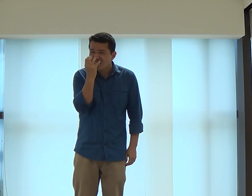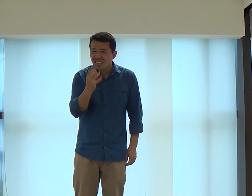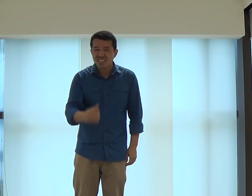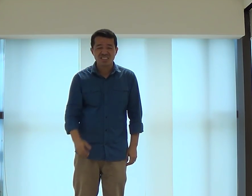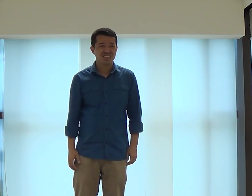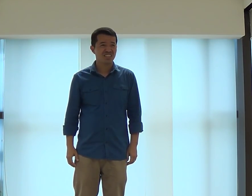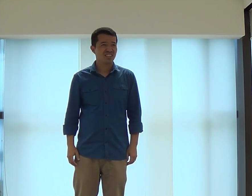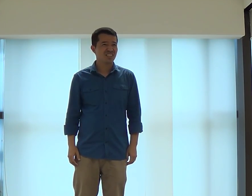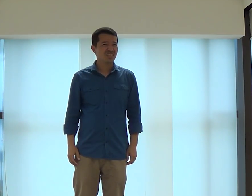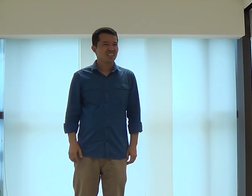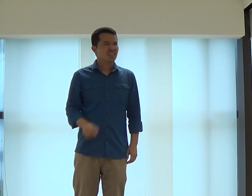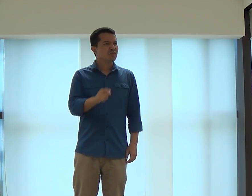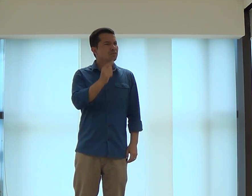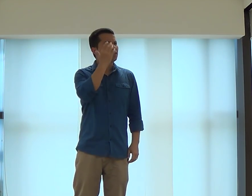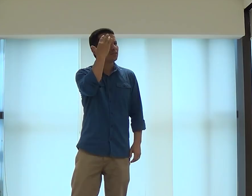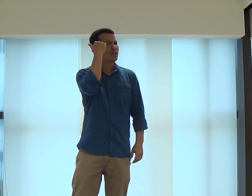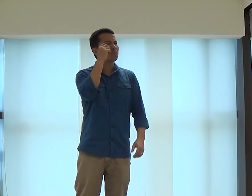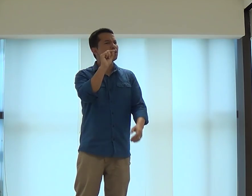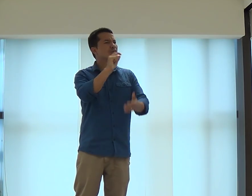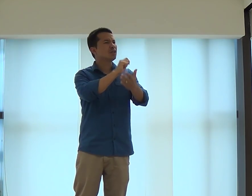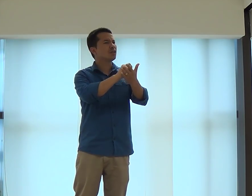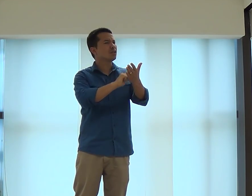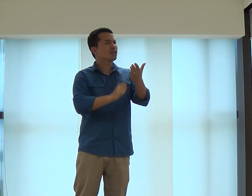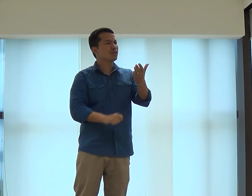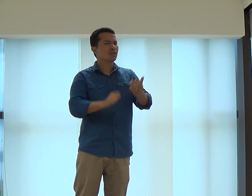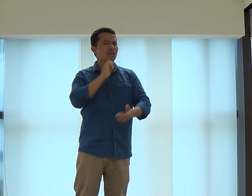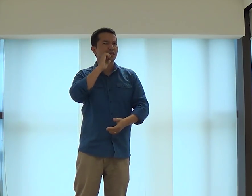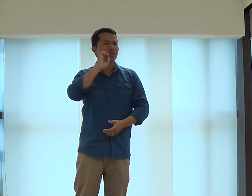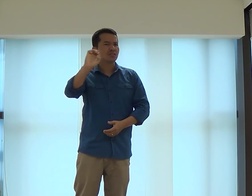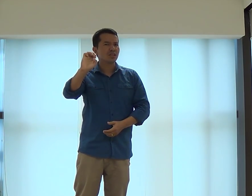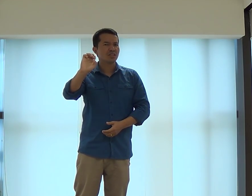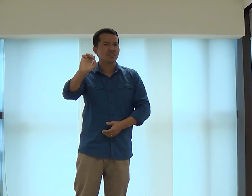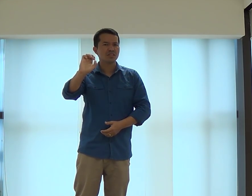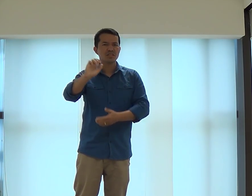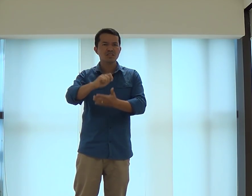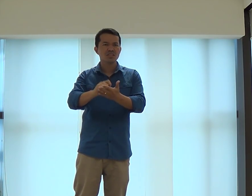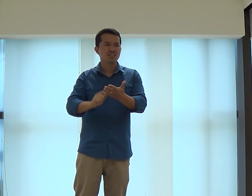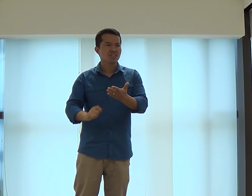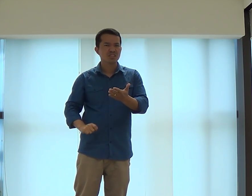muito séria. Você sabe quem que escreveu, Efeziastes?